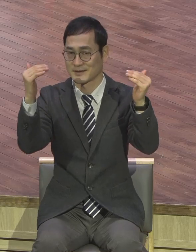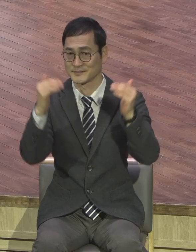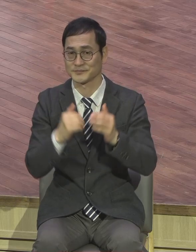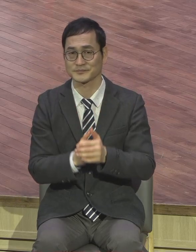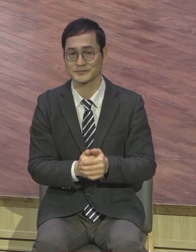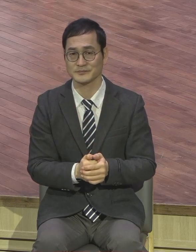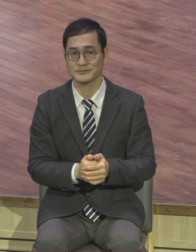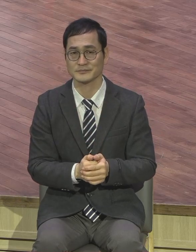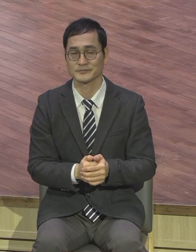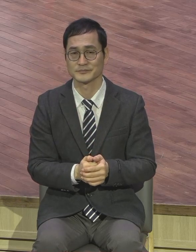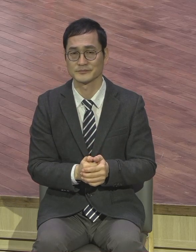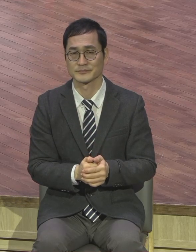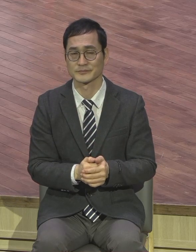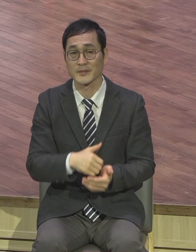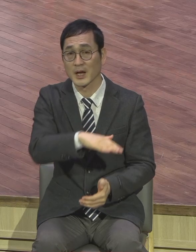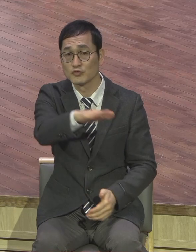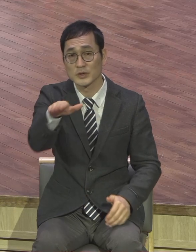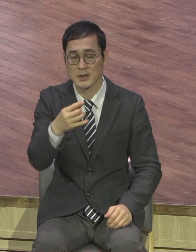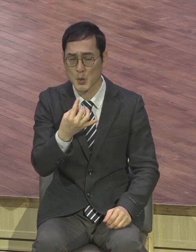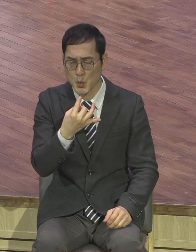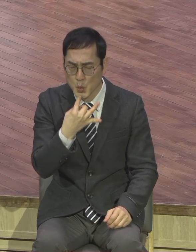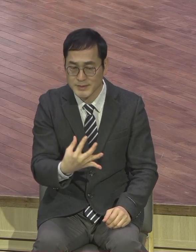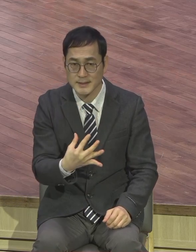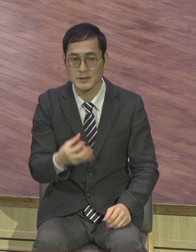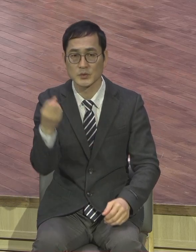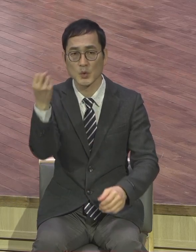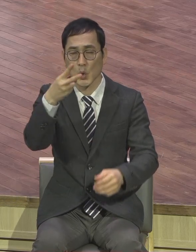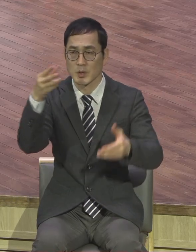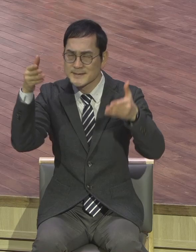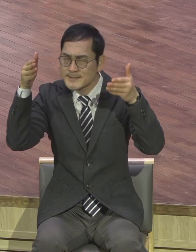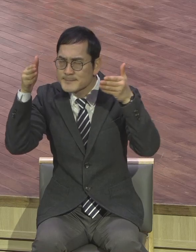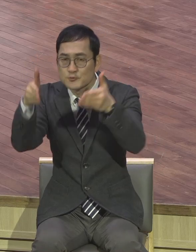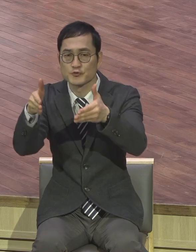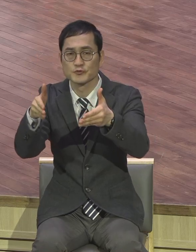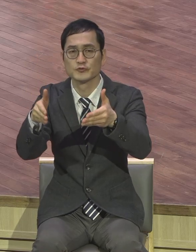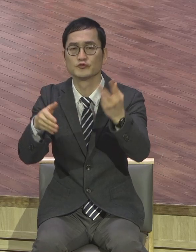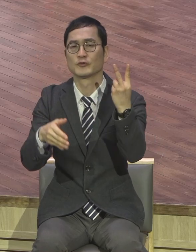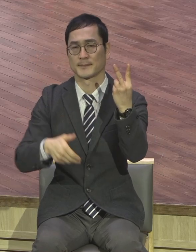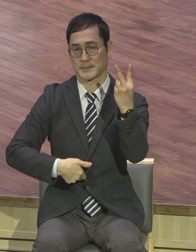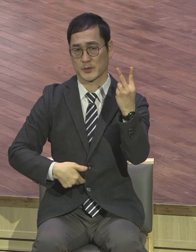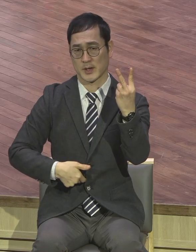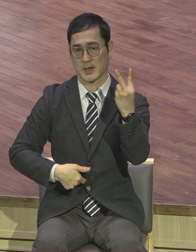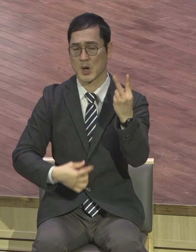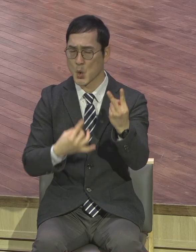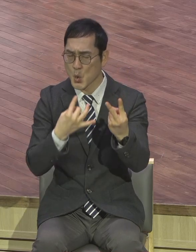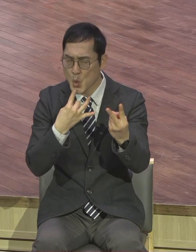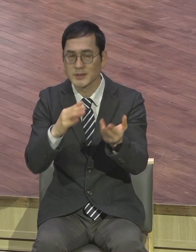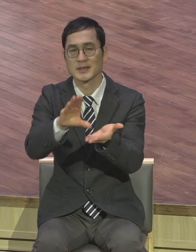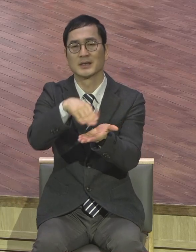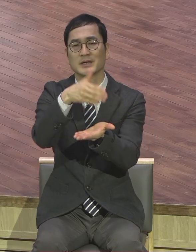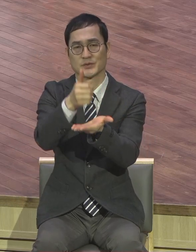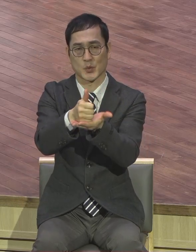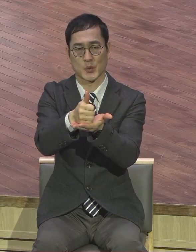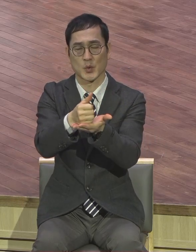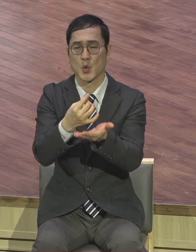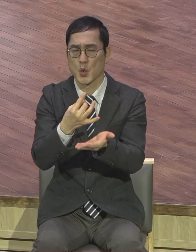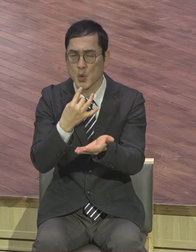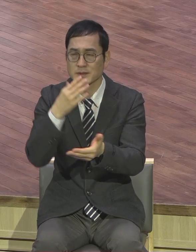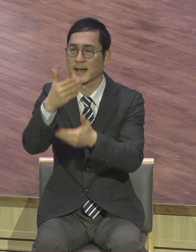중요합니다. 오직 무슨 오직입니까? 오직 그리스도입니다. 오직 그리스도 오직 하나님 나라 오직 성령